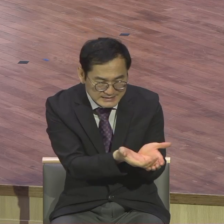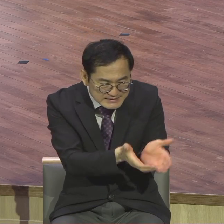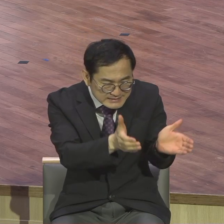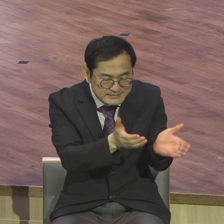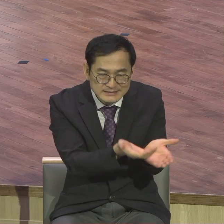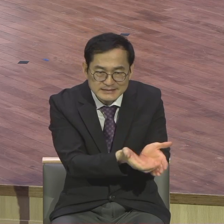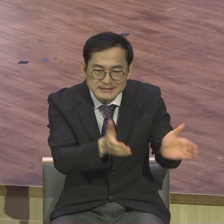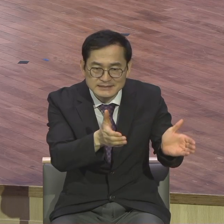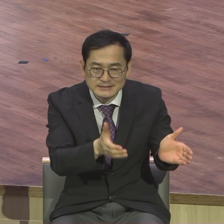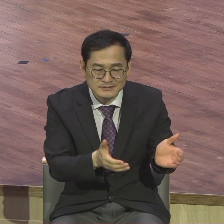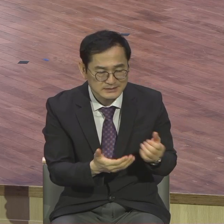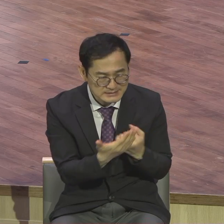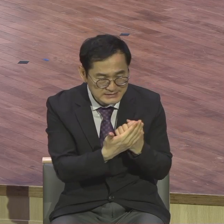은사가 다 다르다는 얘기입니다.